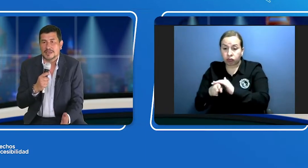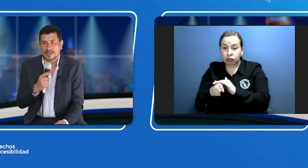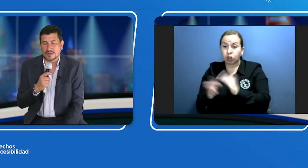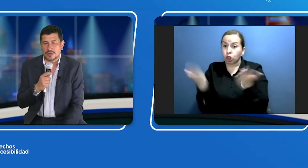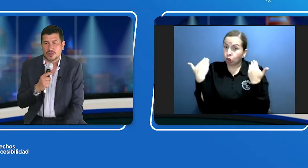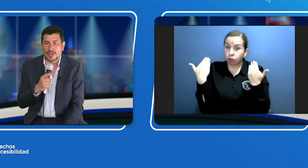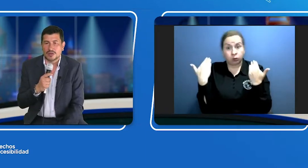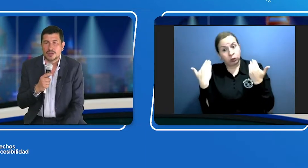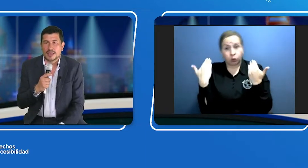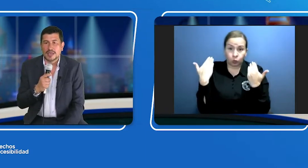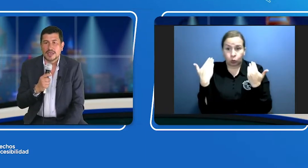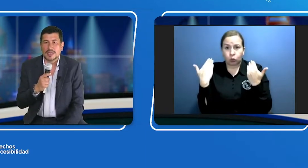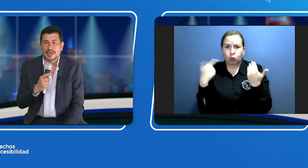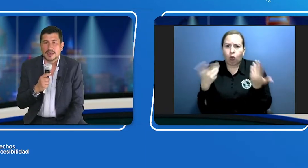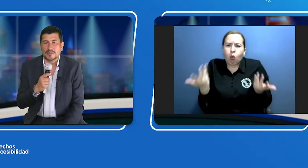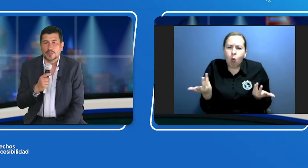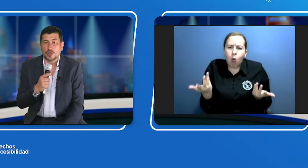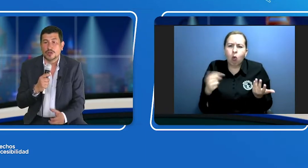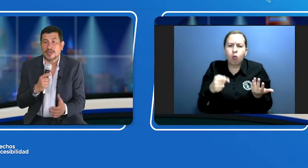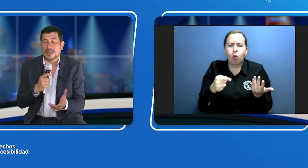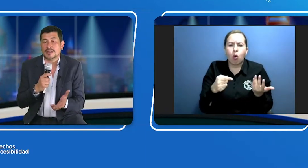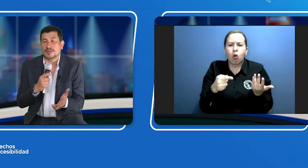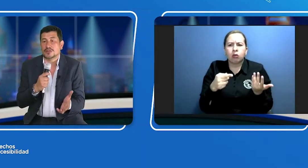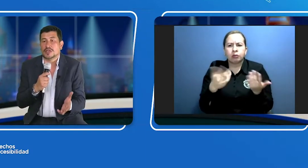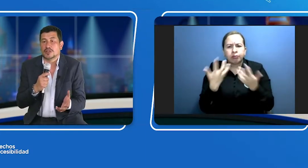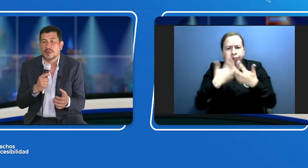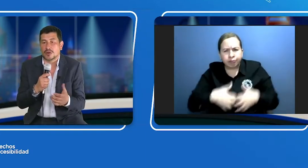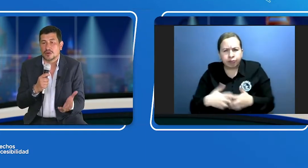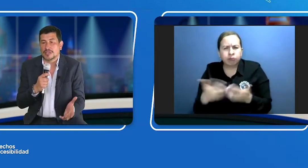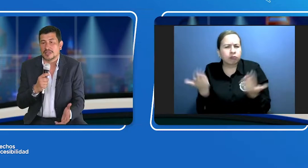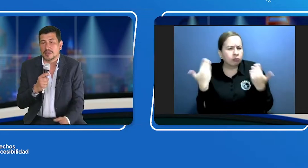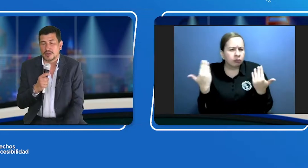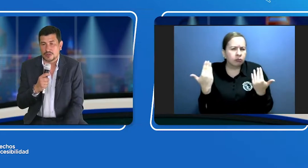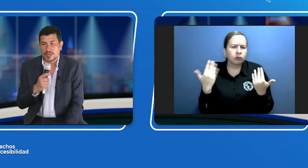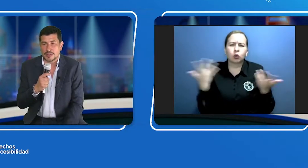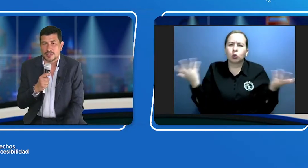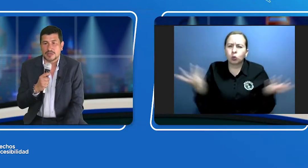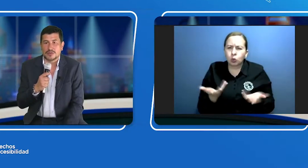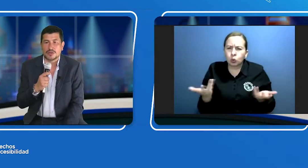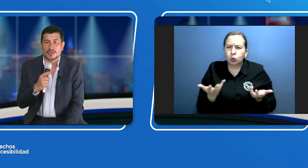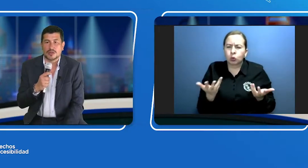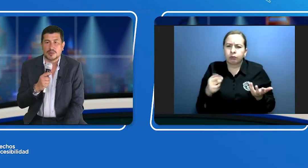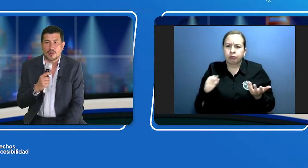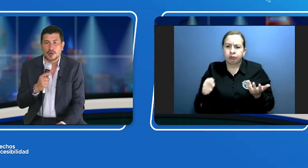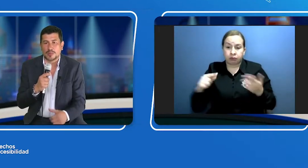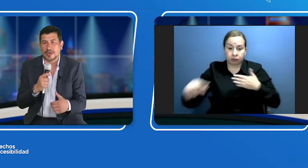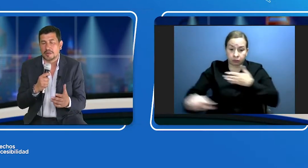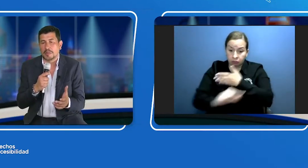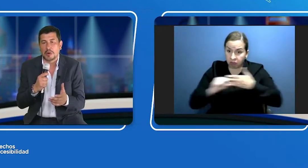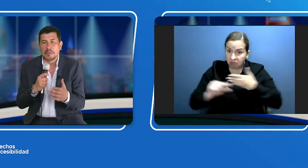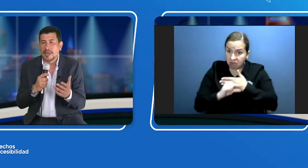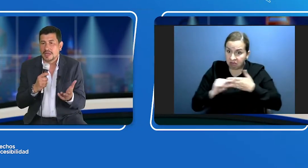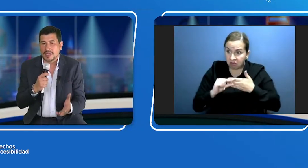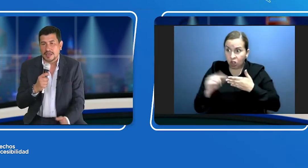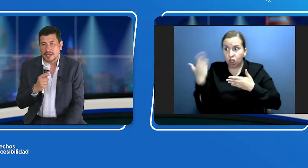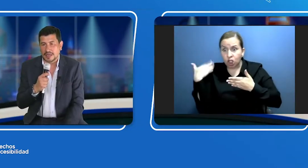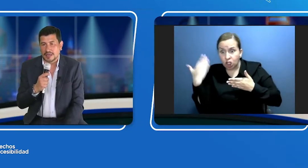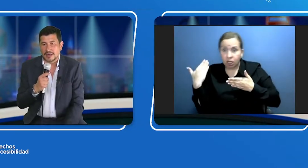funcionando, dónde está funcionando mejor, si el tema de closed caption está funcionando mejor, por ejemplo, que el